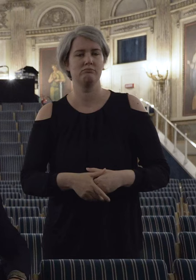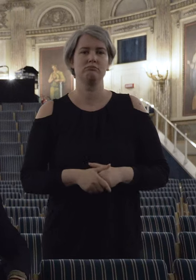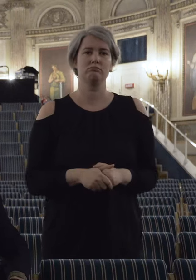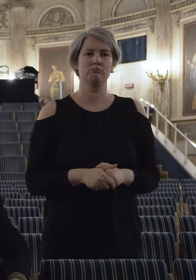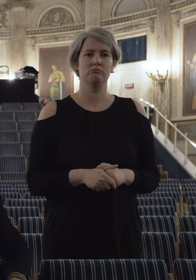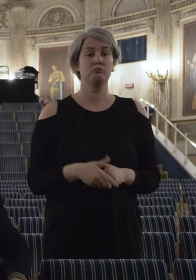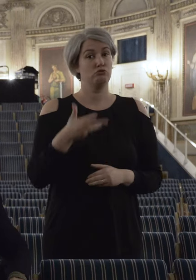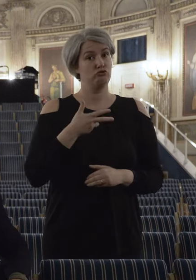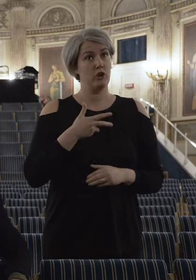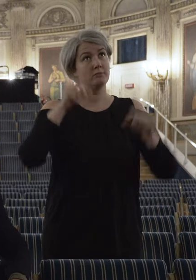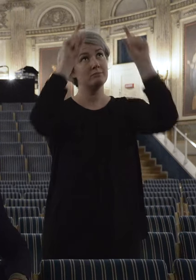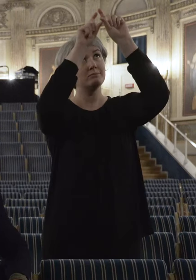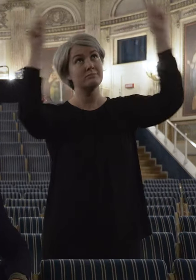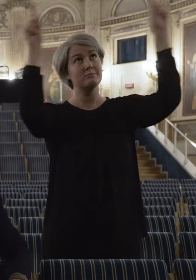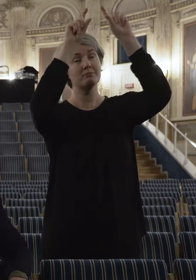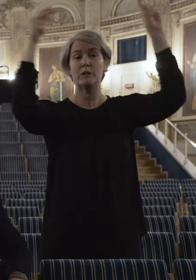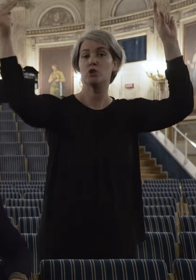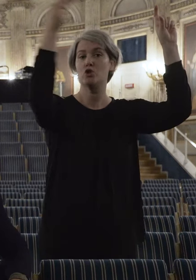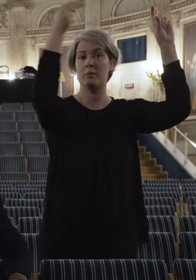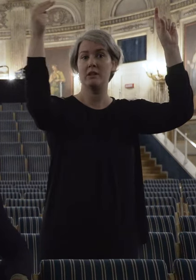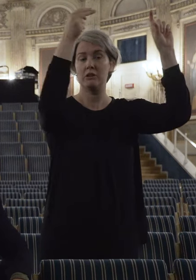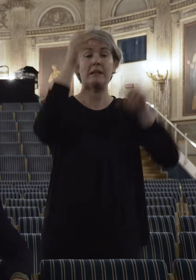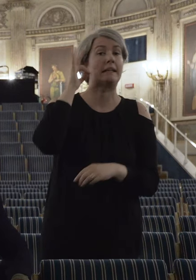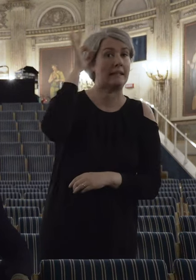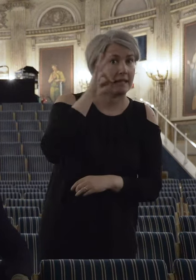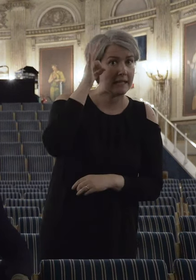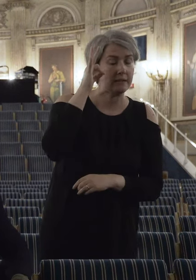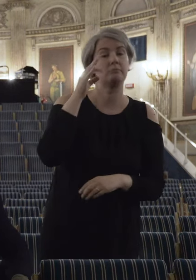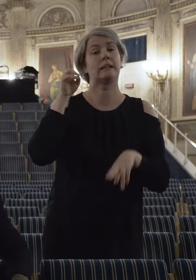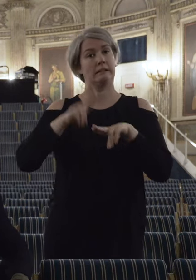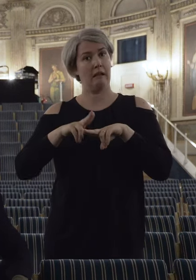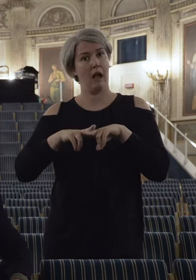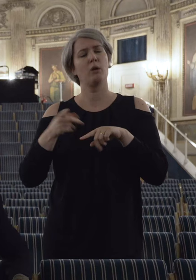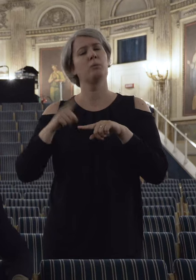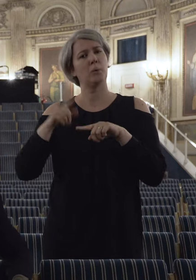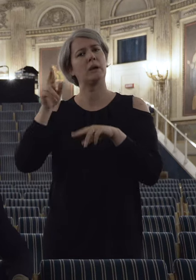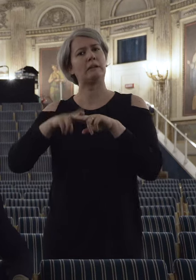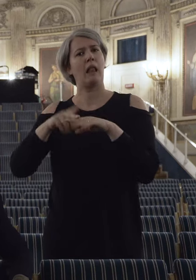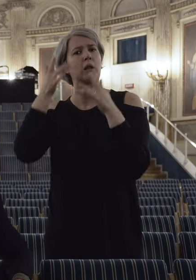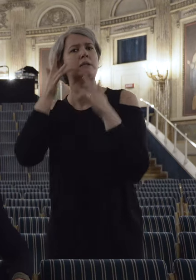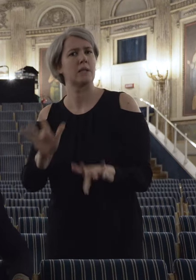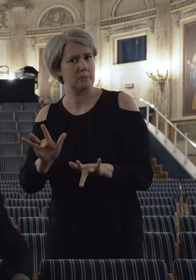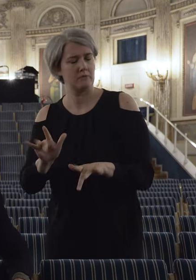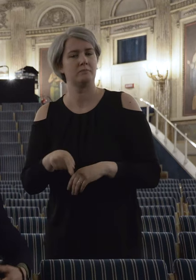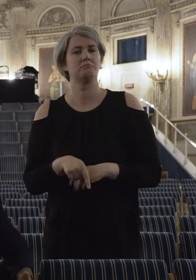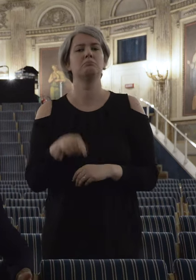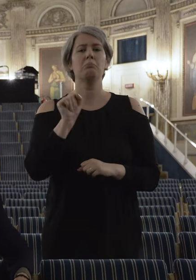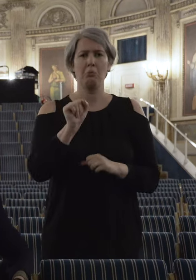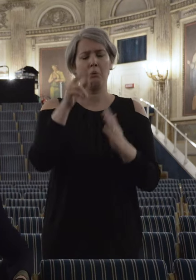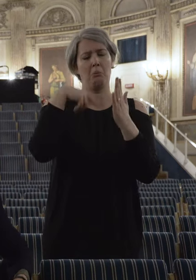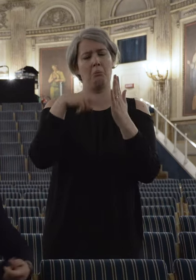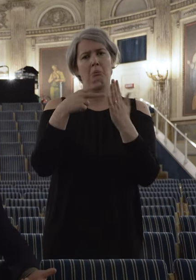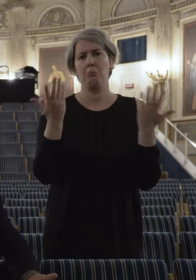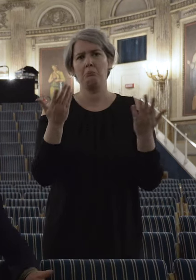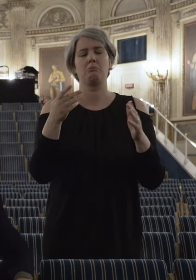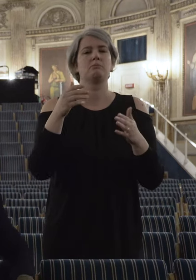Soprattitoli in inglese, in italiano e in italiano semplificato che potranno essere letti attraverso smartphone,